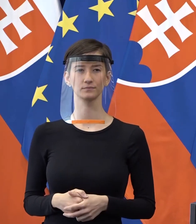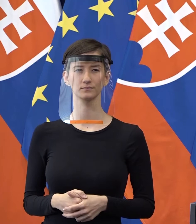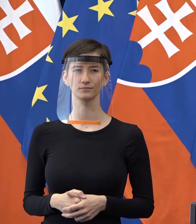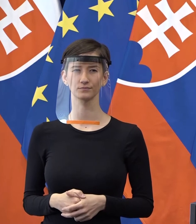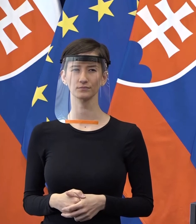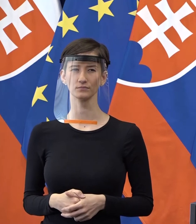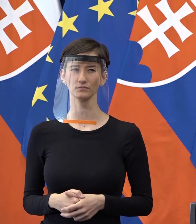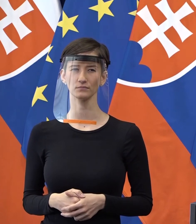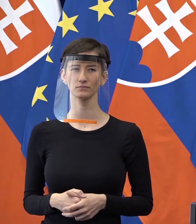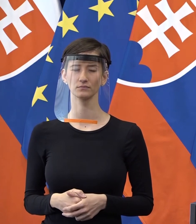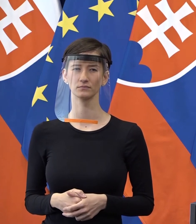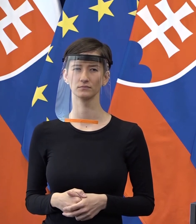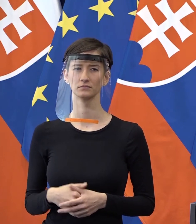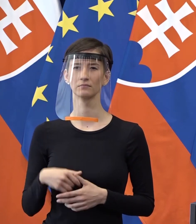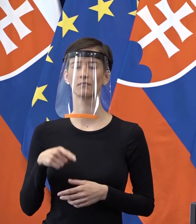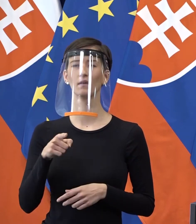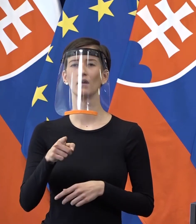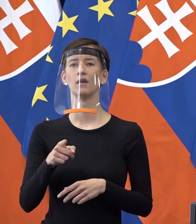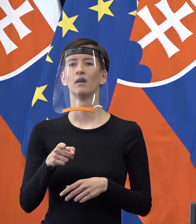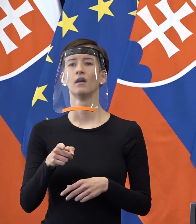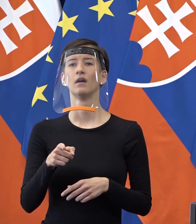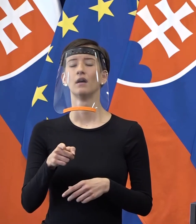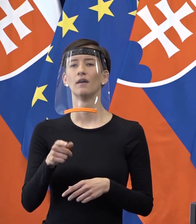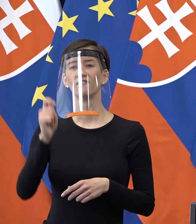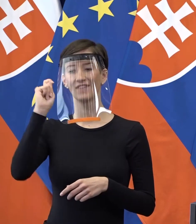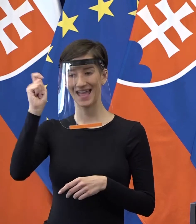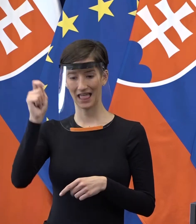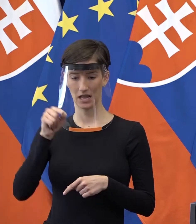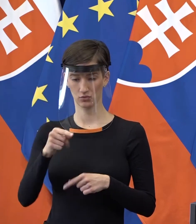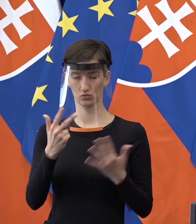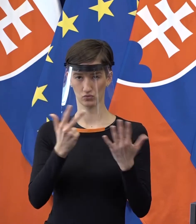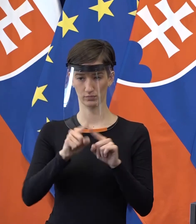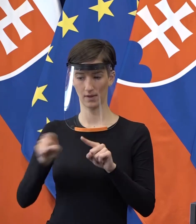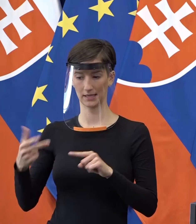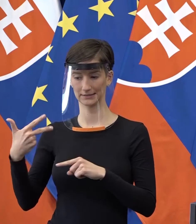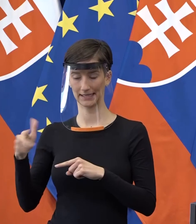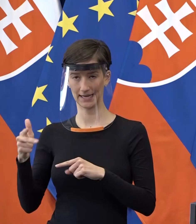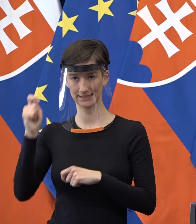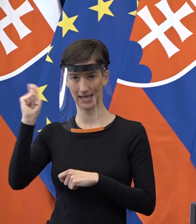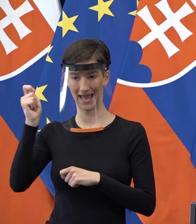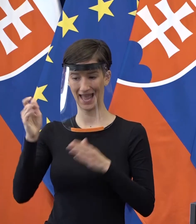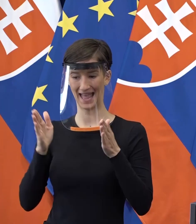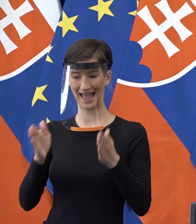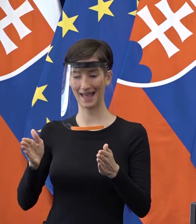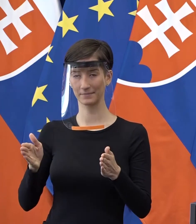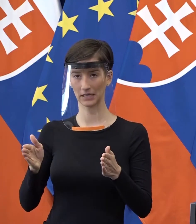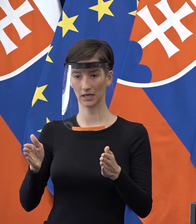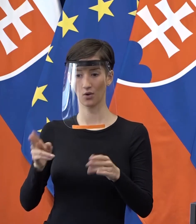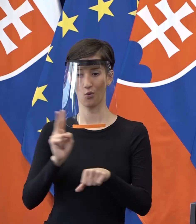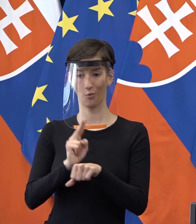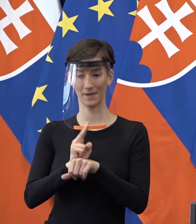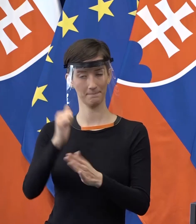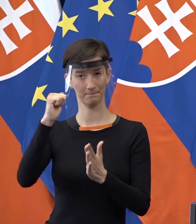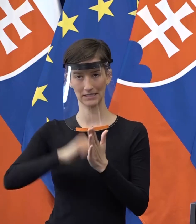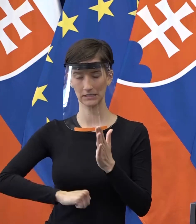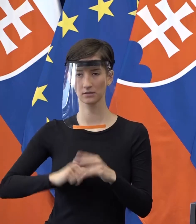Neviem, prečo by sme mali predlžovať. tu konkrétne obdobie 6 dní, kedy sa vzťahuje toto uznesenie vlády, na ktoré sa